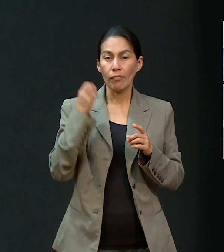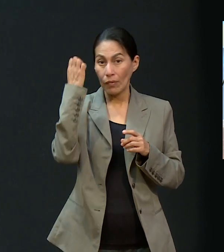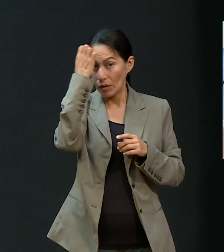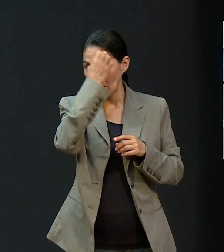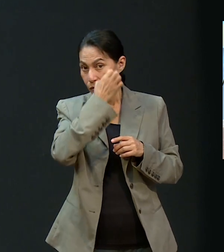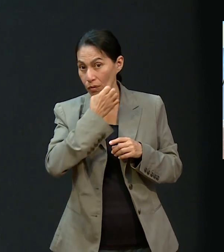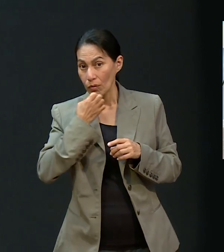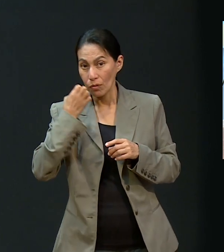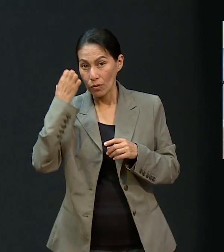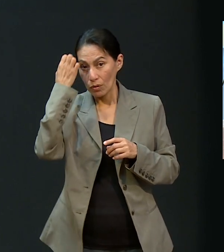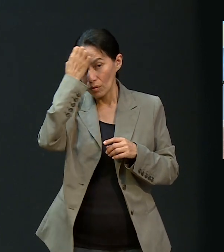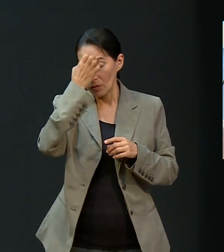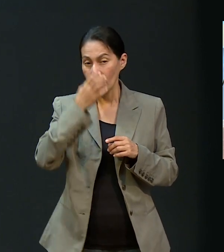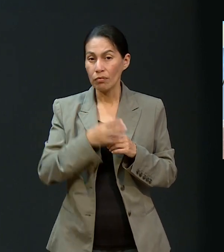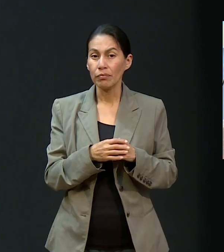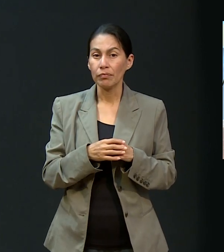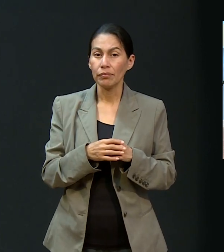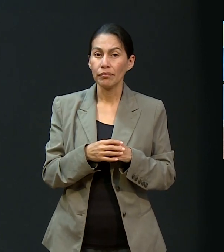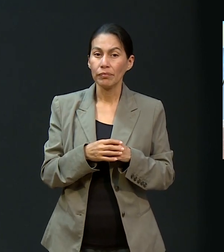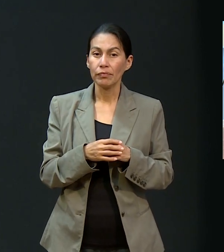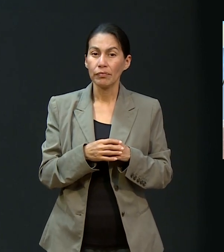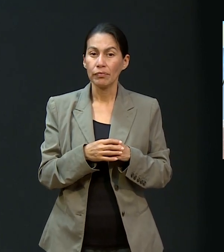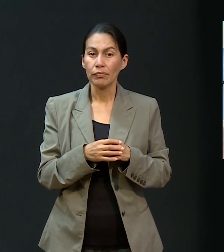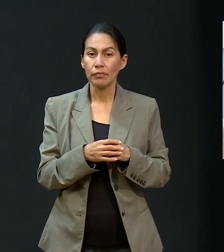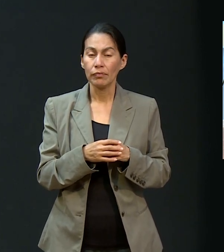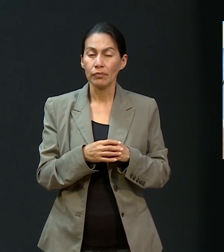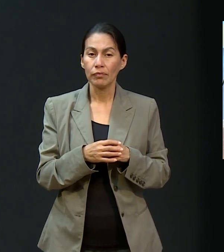que hacerse unos estudios, una resonancia magnética.